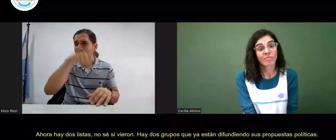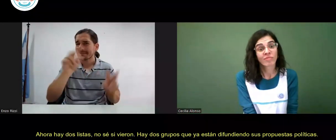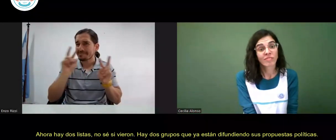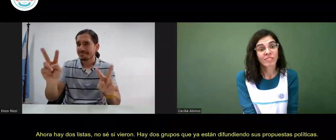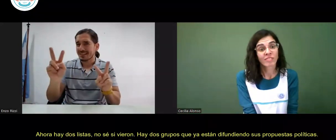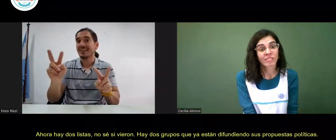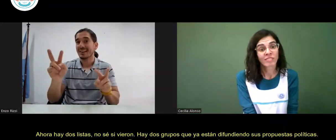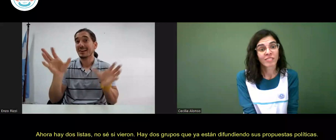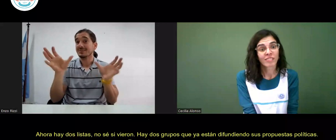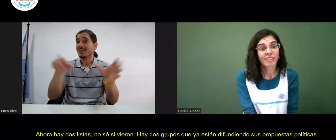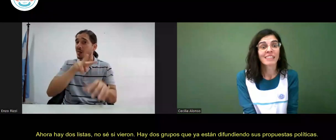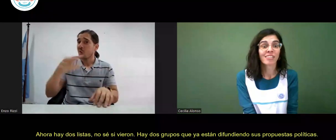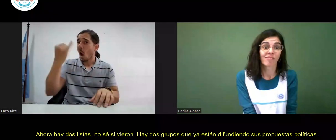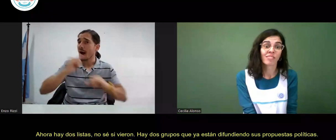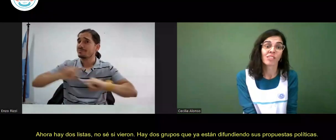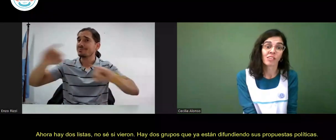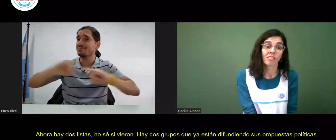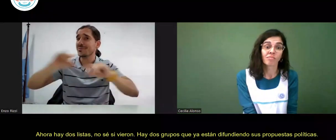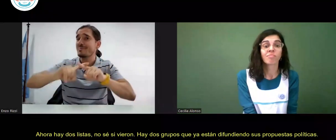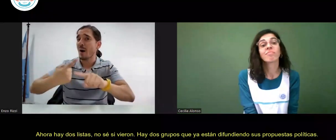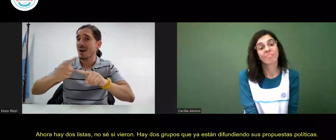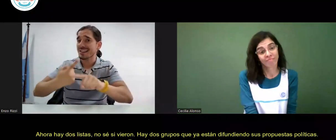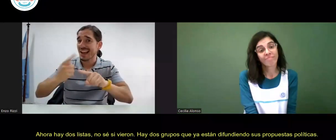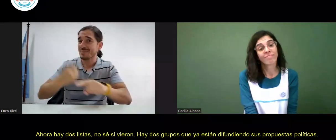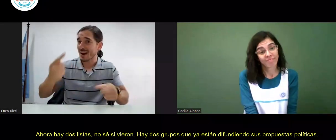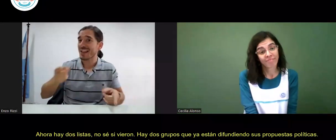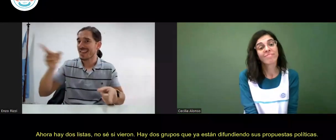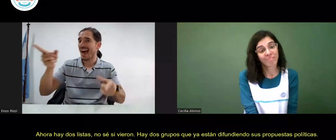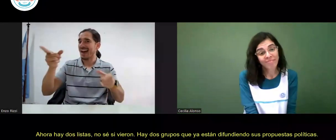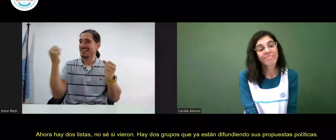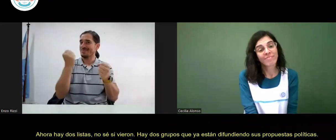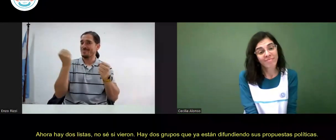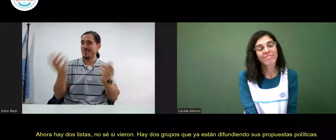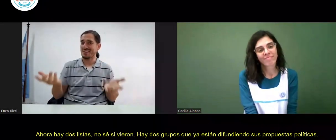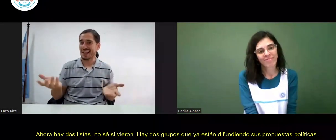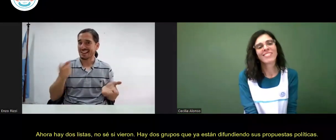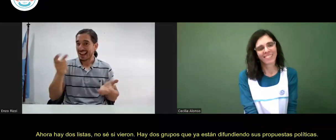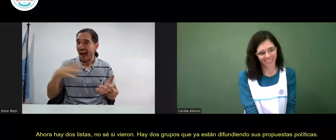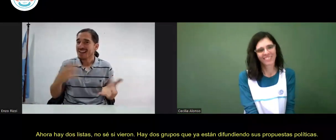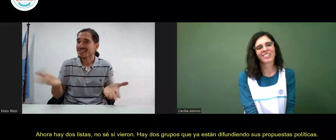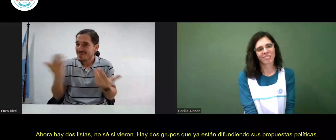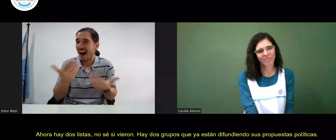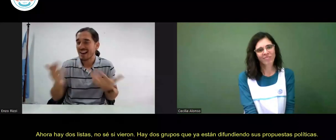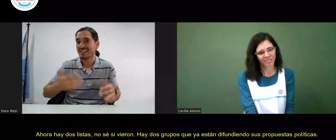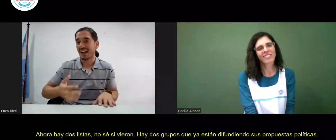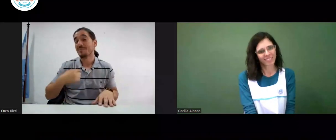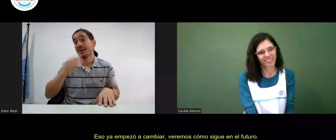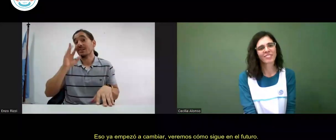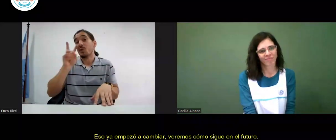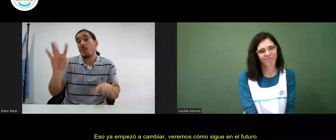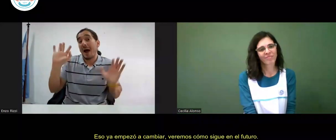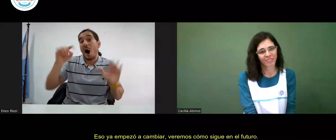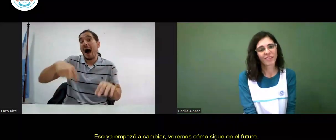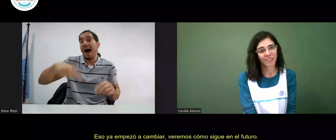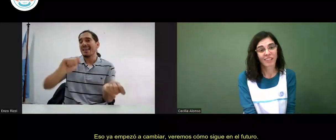dos grupos que ya están difundiendo sus propuestas políticas. Eso es importante y muy necesario. Eso ya empezó a cambiar.